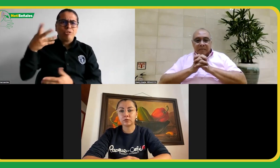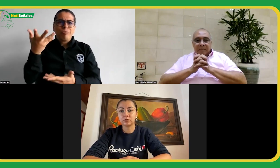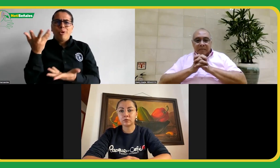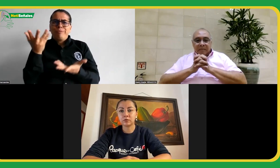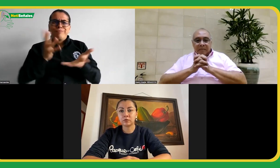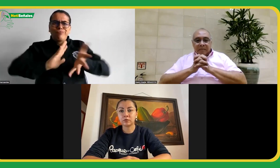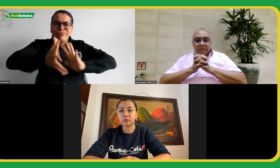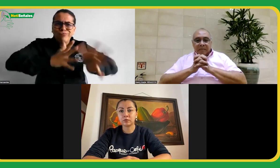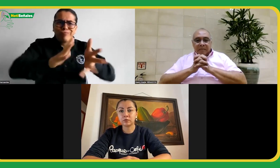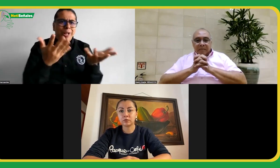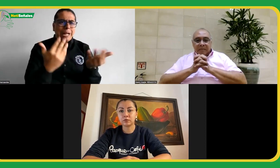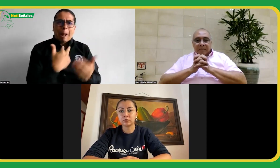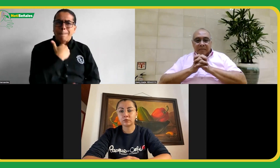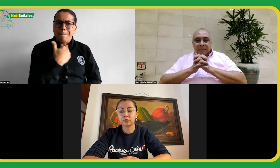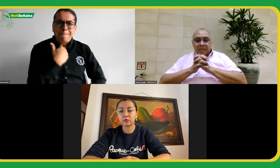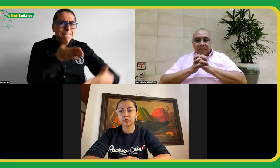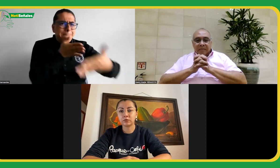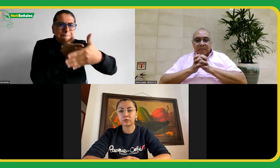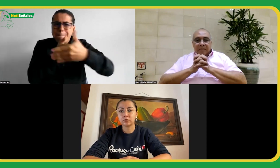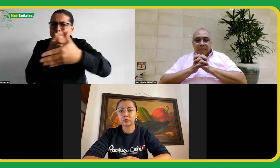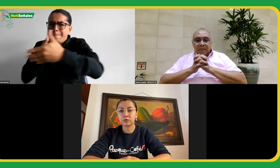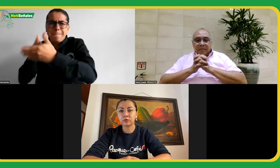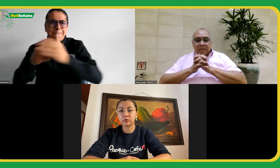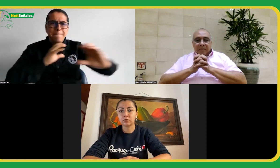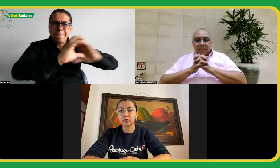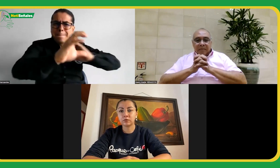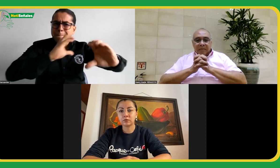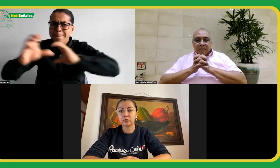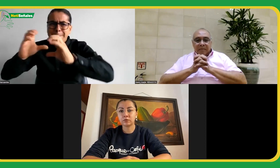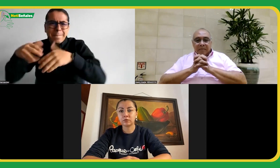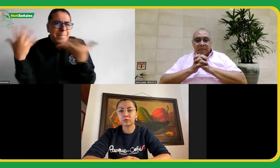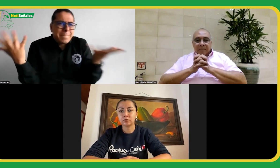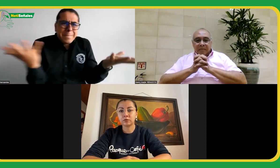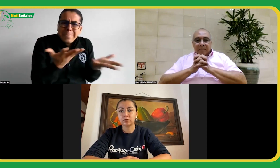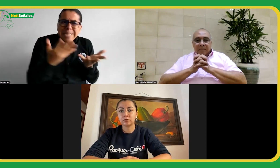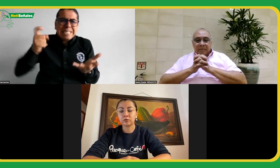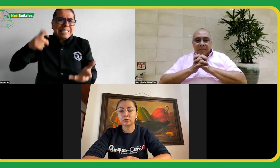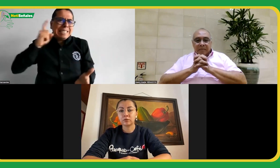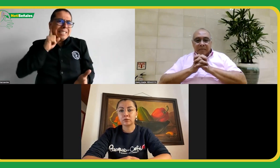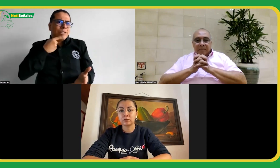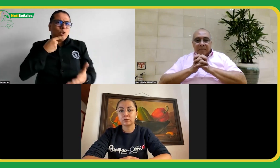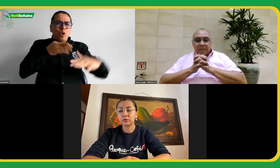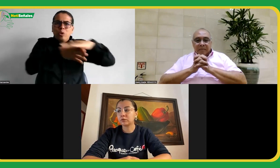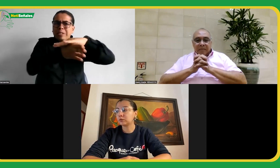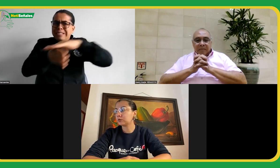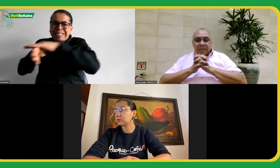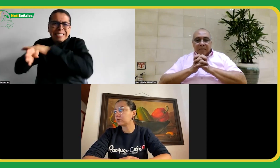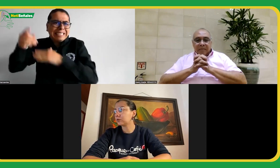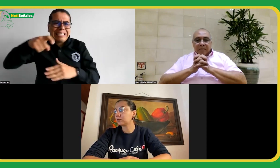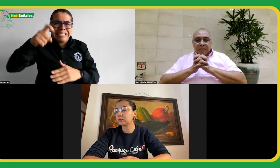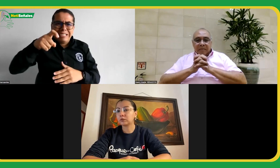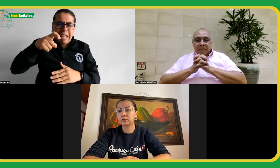manifestamos la necesidad que tenemos de accesibilidad a la comunicación e información en lengua de señas dadas las barreras comunicativas,